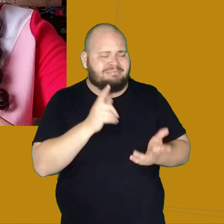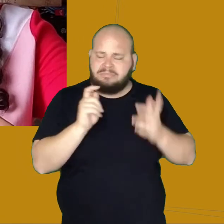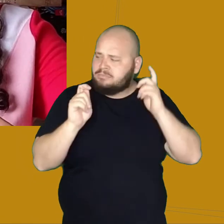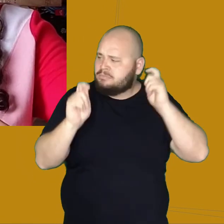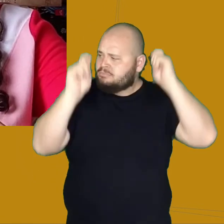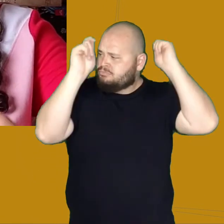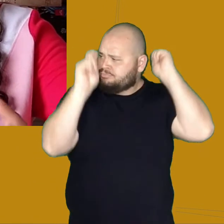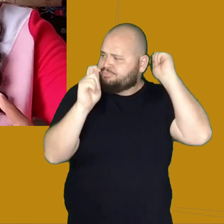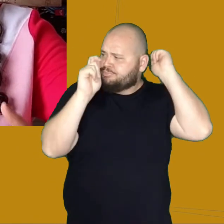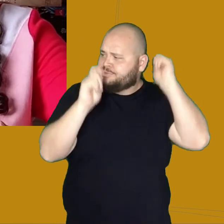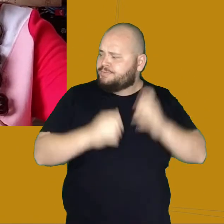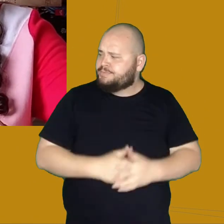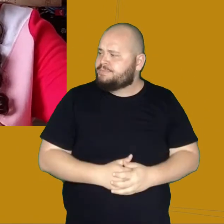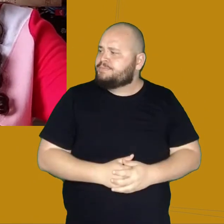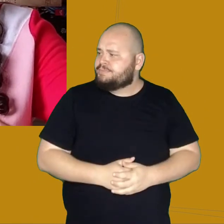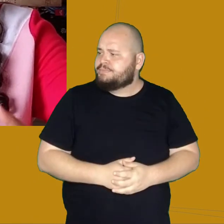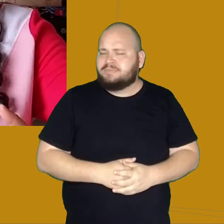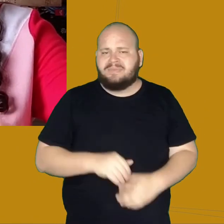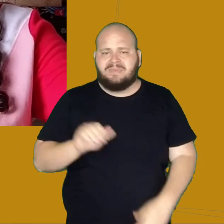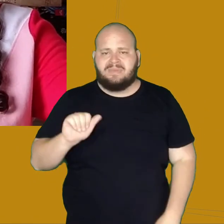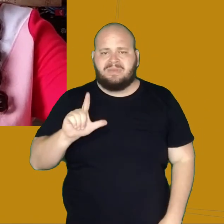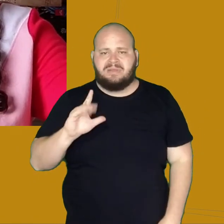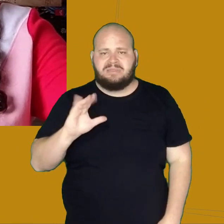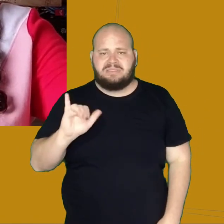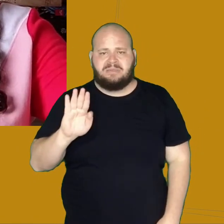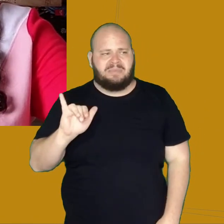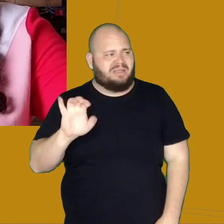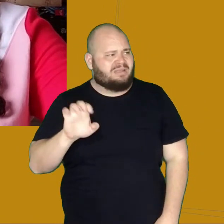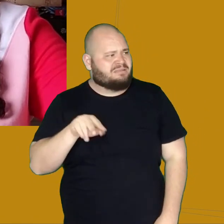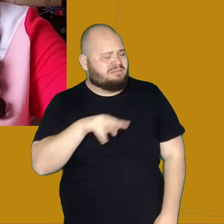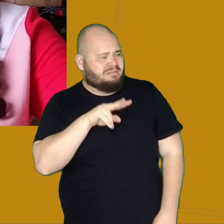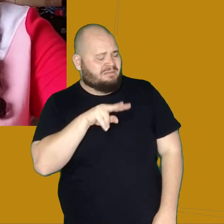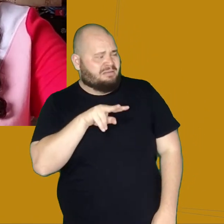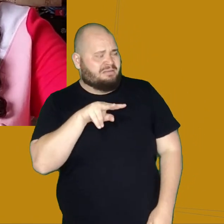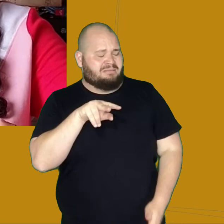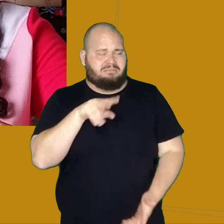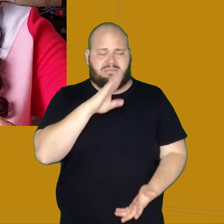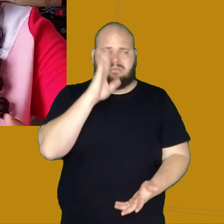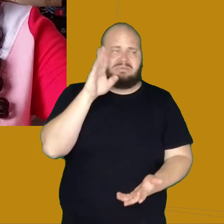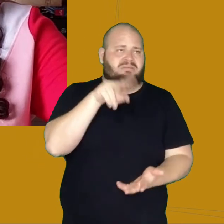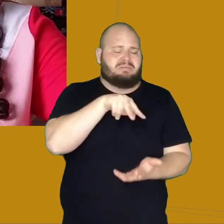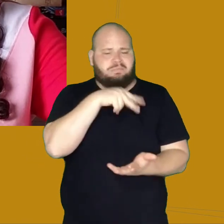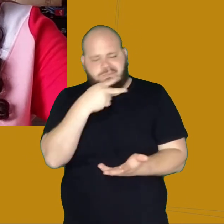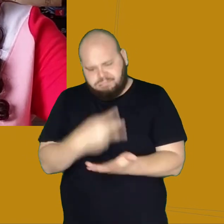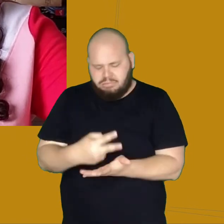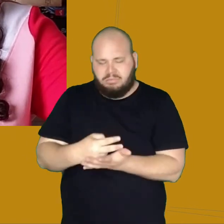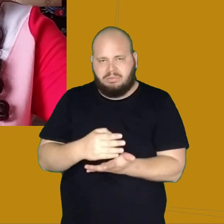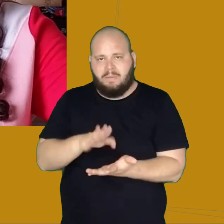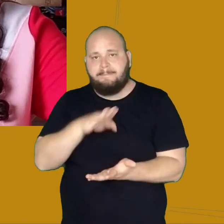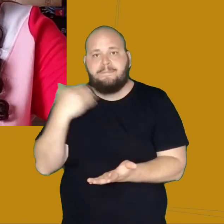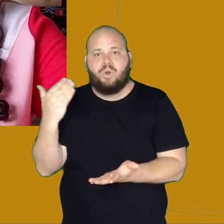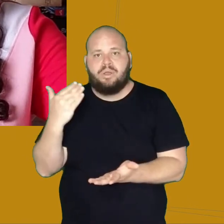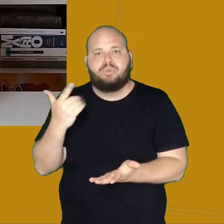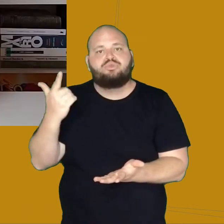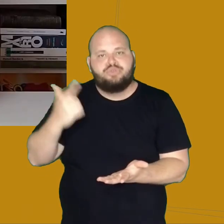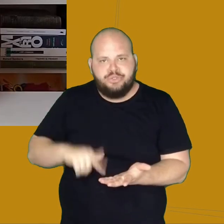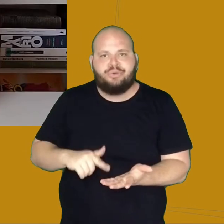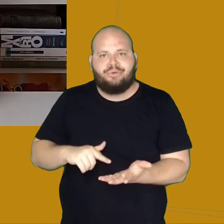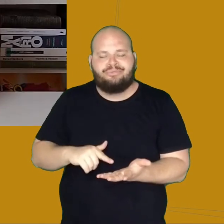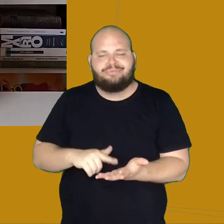o Desembargador colocou o chapéu, o Alcibiades escambaleou e caiu. Ele havia morrido pela segunda vez. No final da carta,